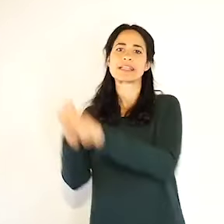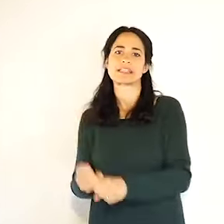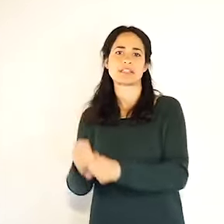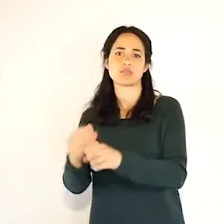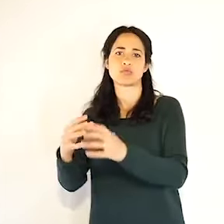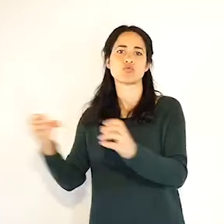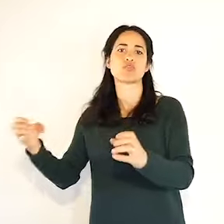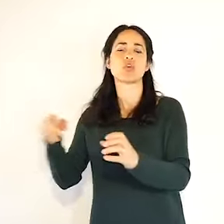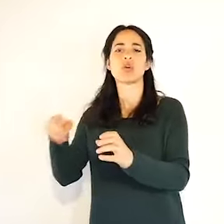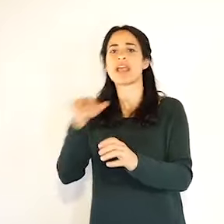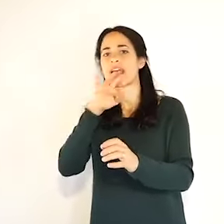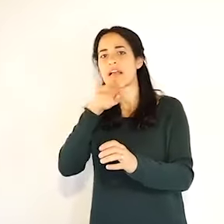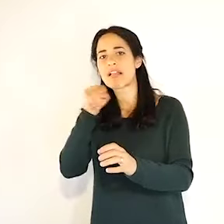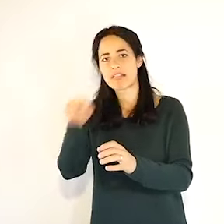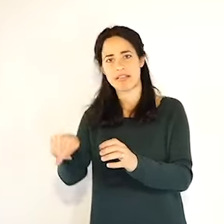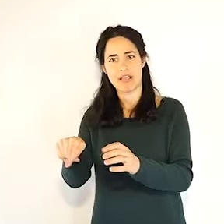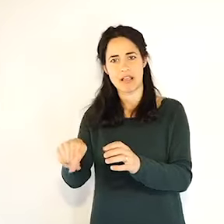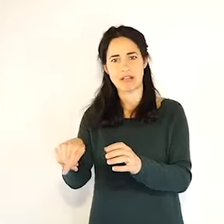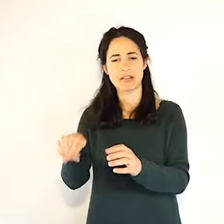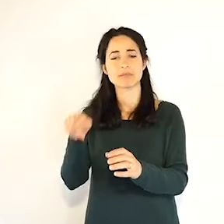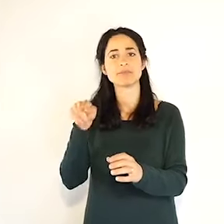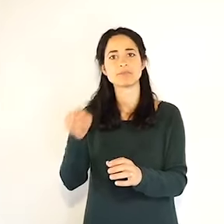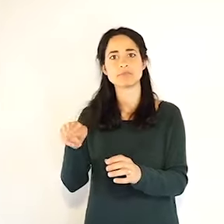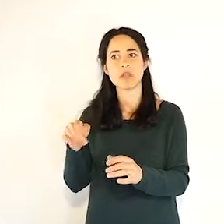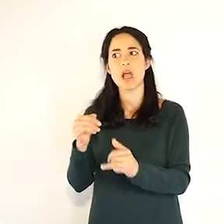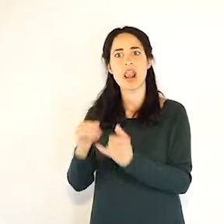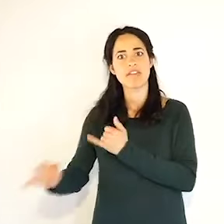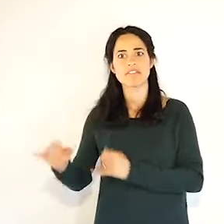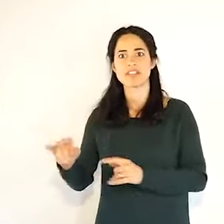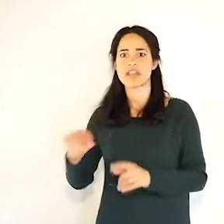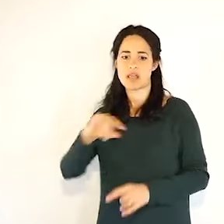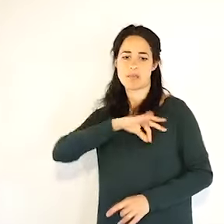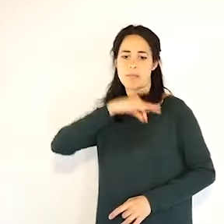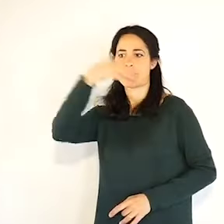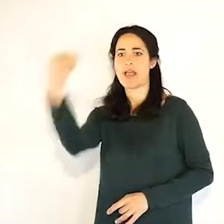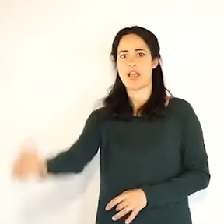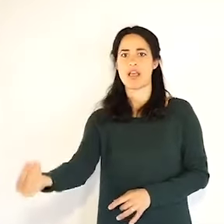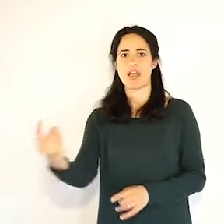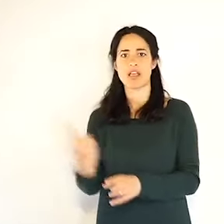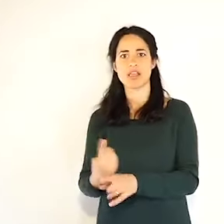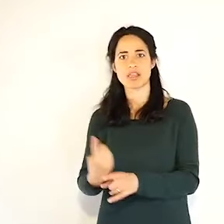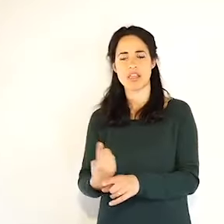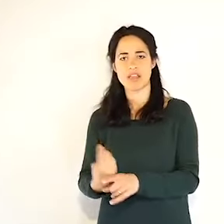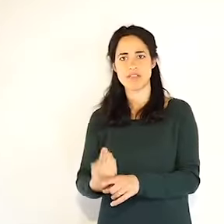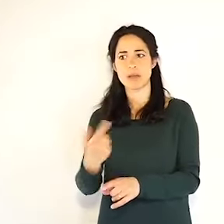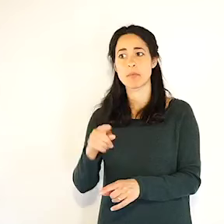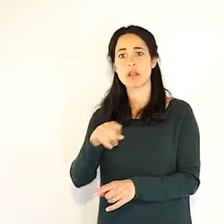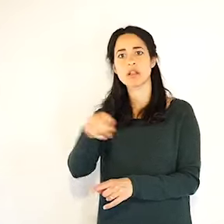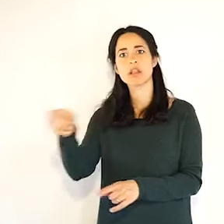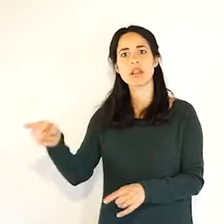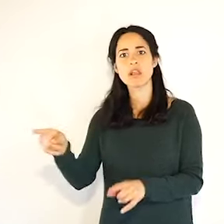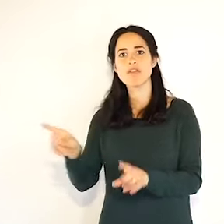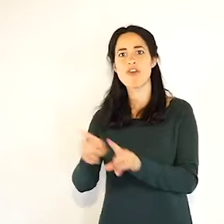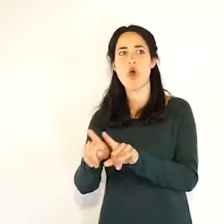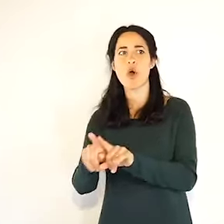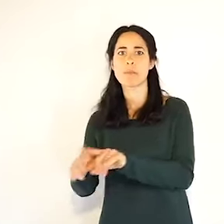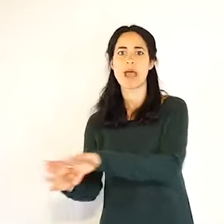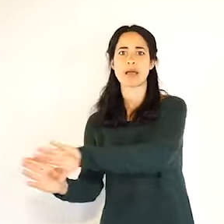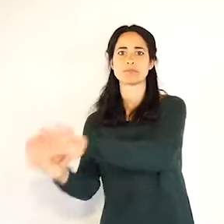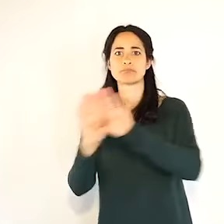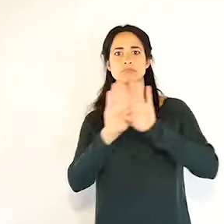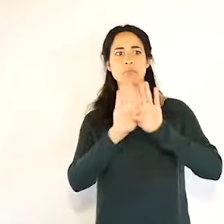istituti per anziani che alla fine alla quale alla fine dovremo dare una grande medaglia perché non hanno fatto